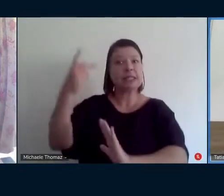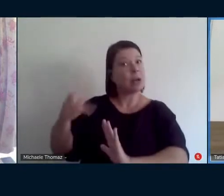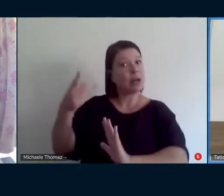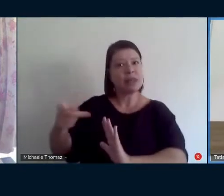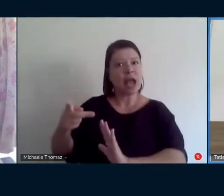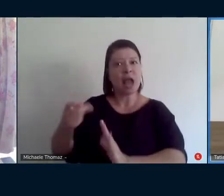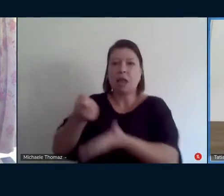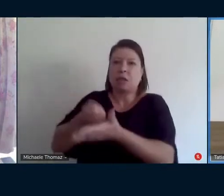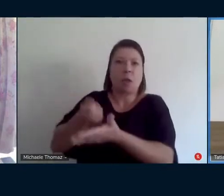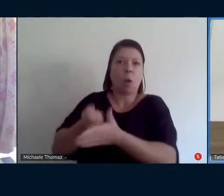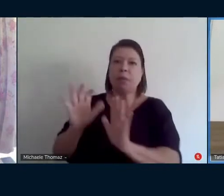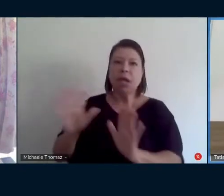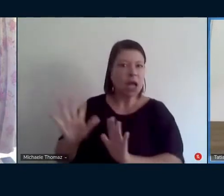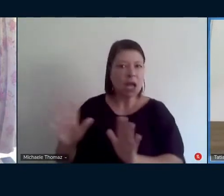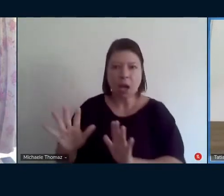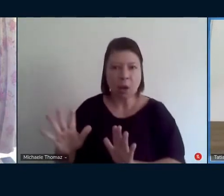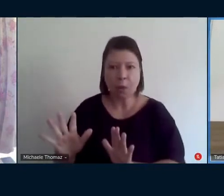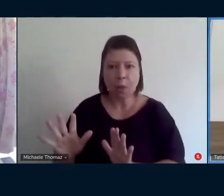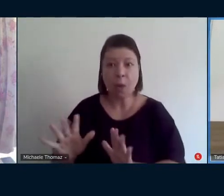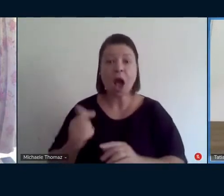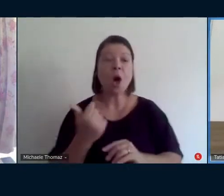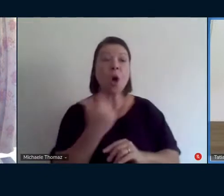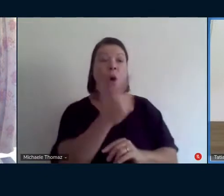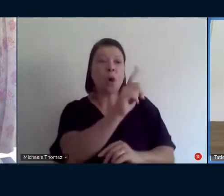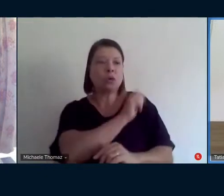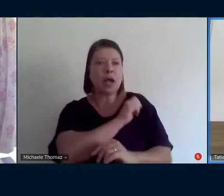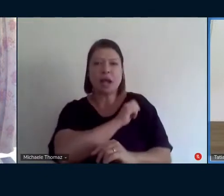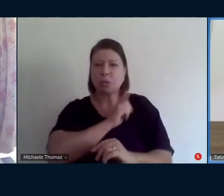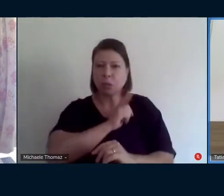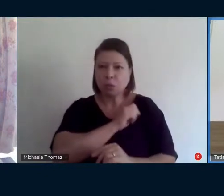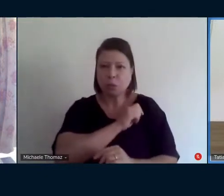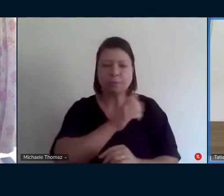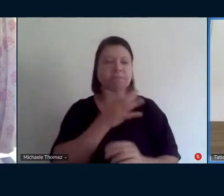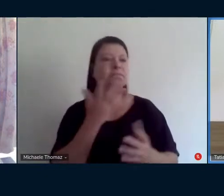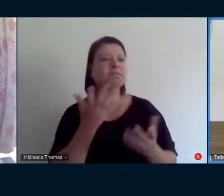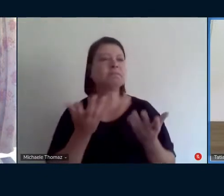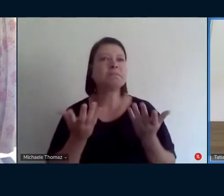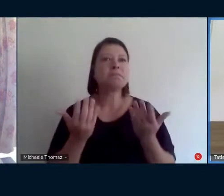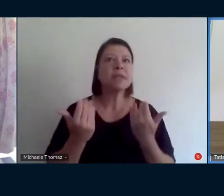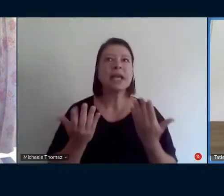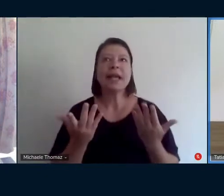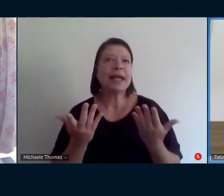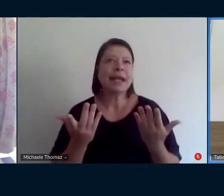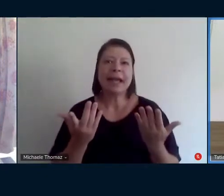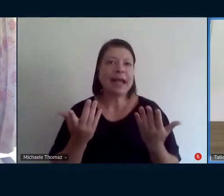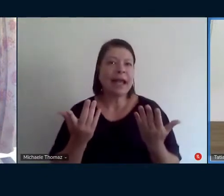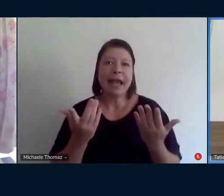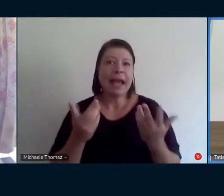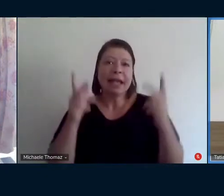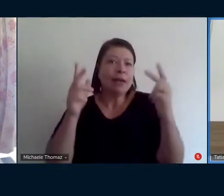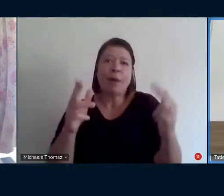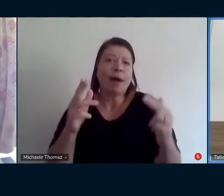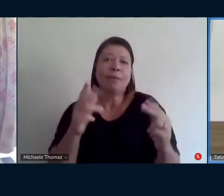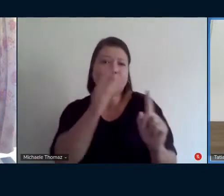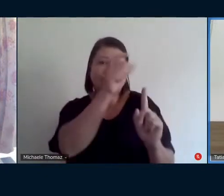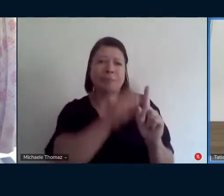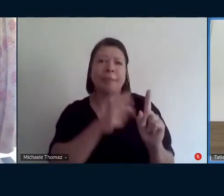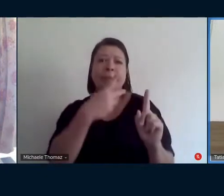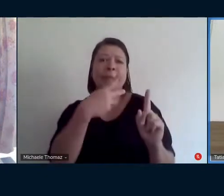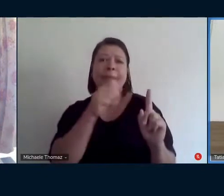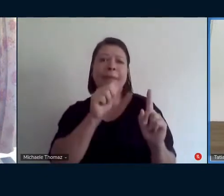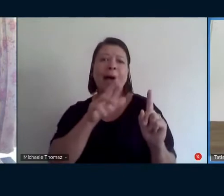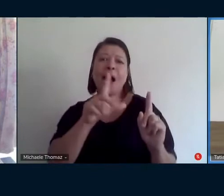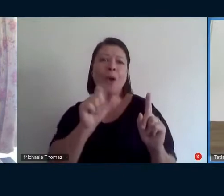relação às outras crianças, né, como fazer isso com outras crianças, é exatamente como a gente fez com a Paula, é sempre